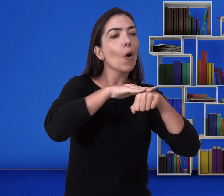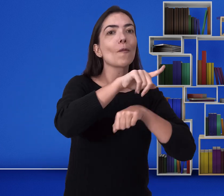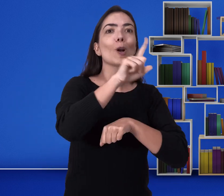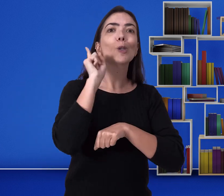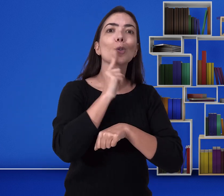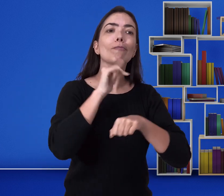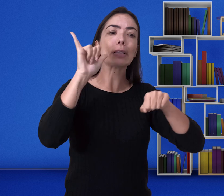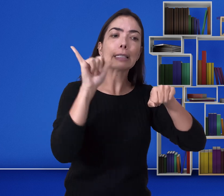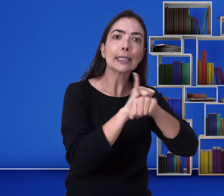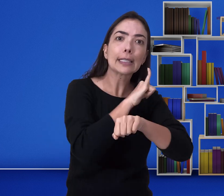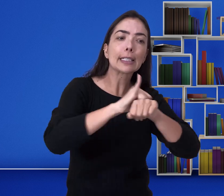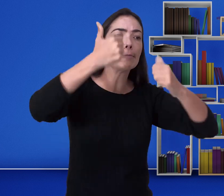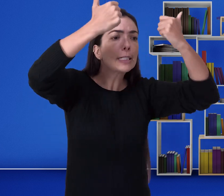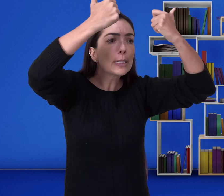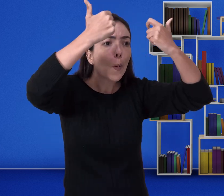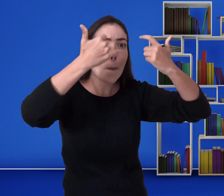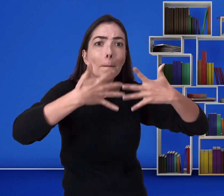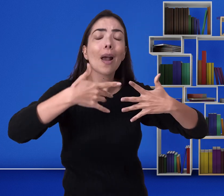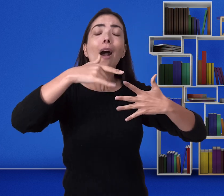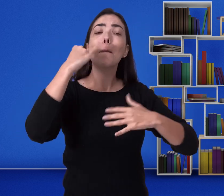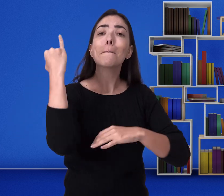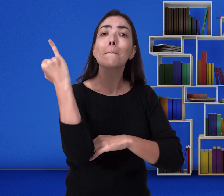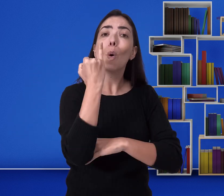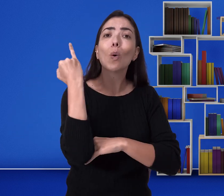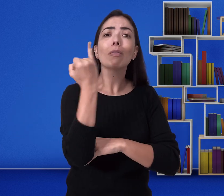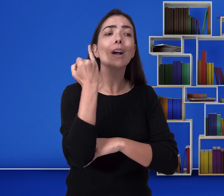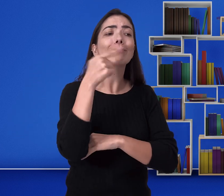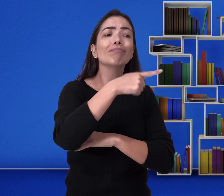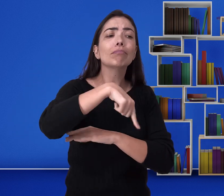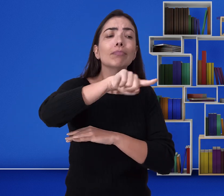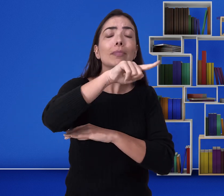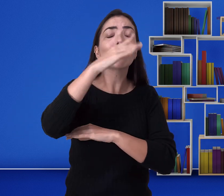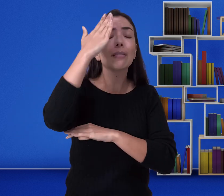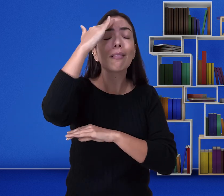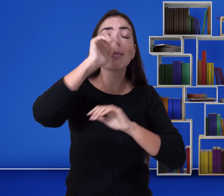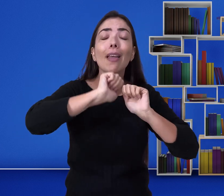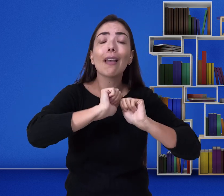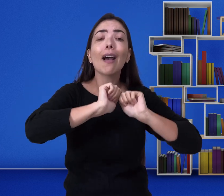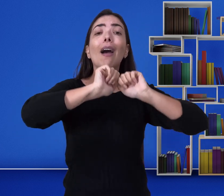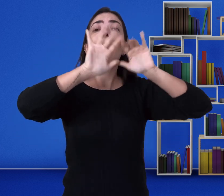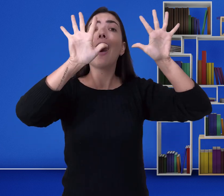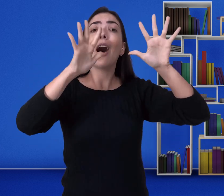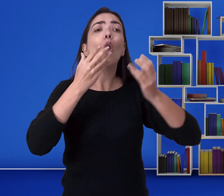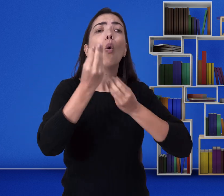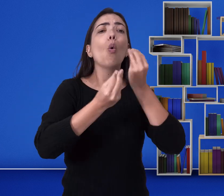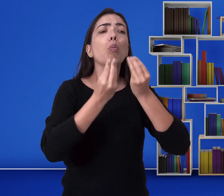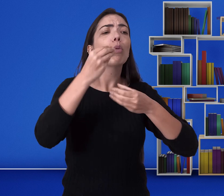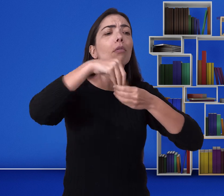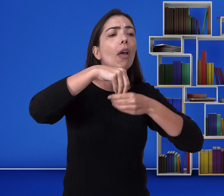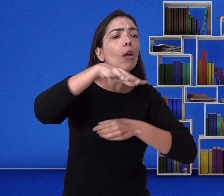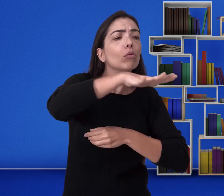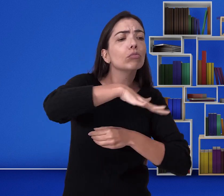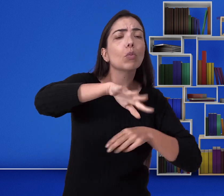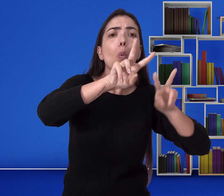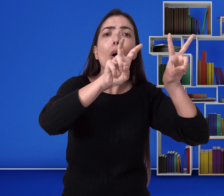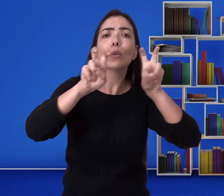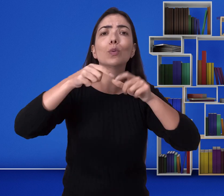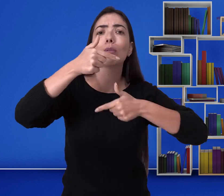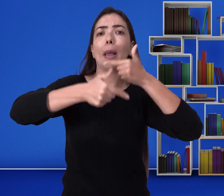problema, algum material que precisa ser organizado, é importante que seja explicado para o surdo, para que ele consiga